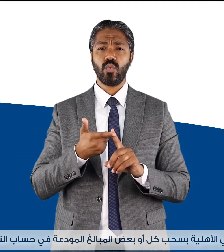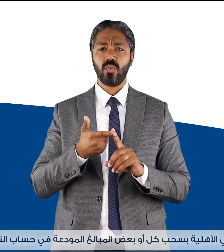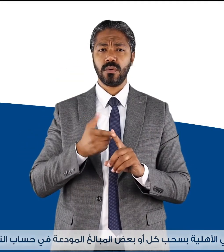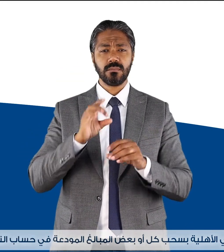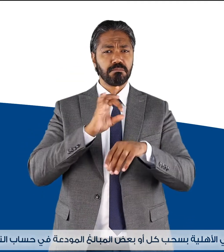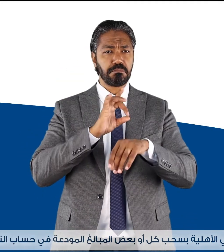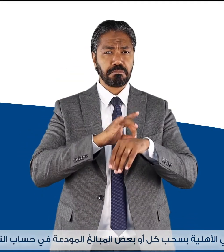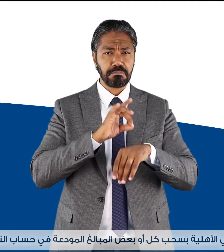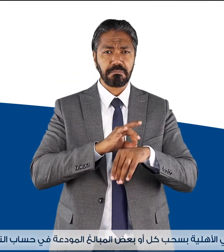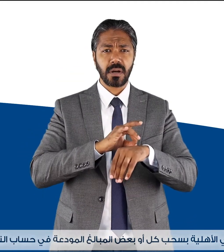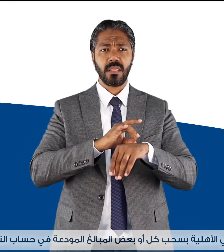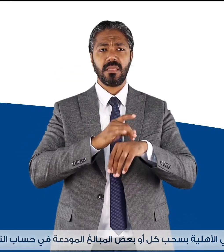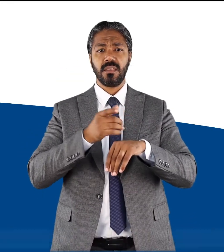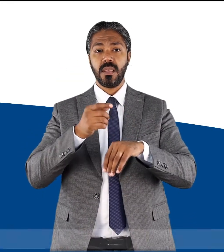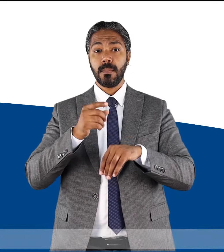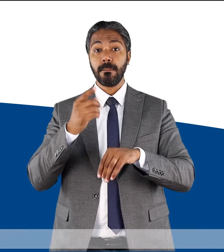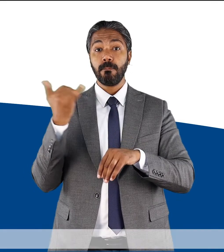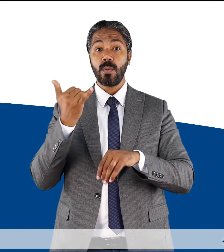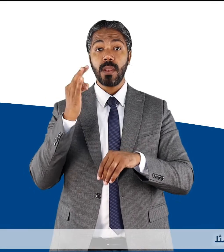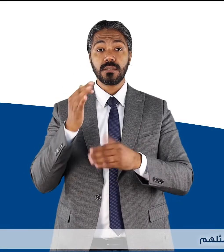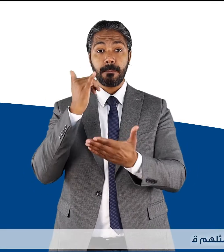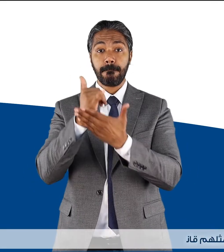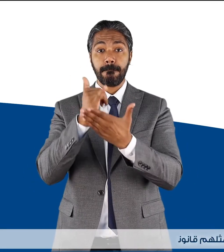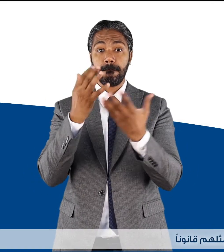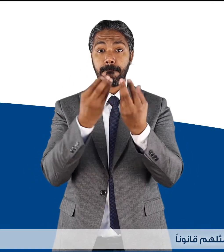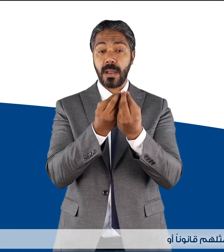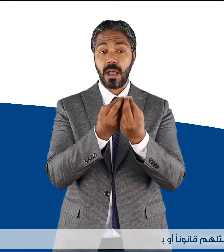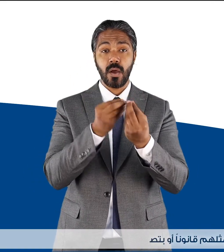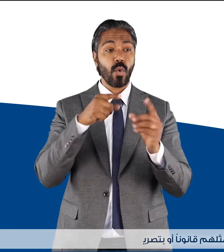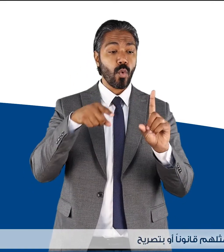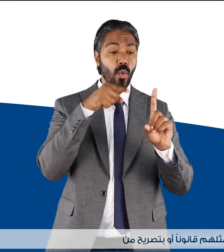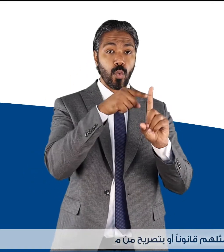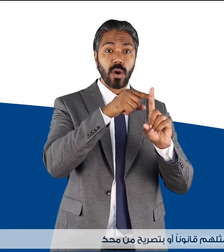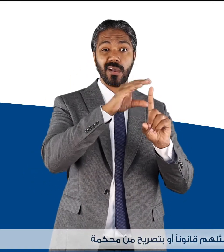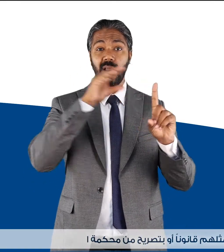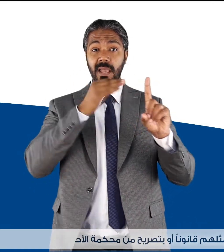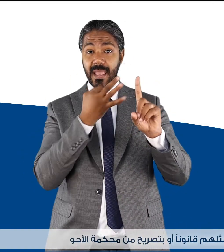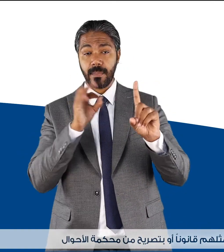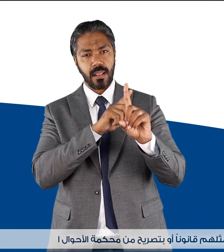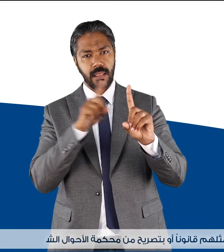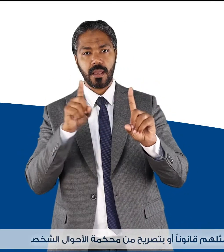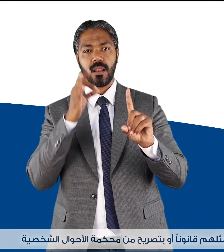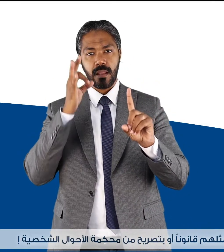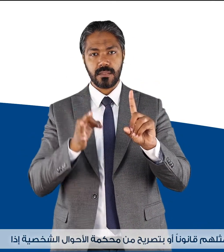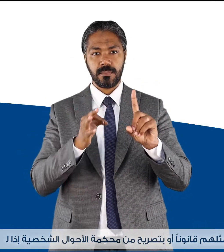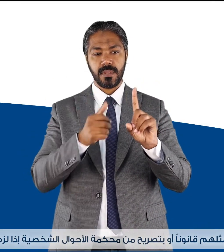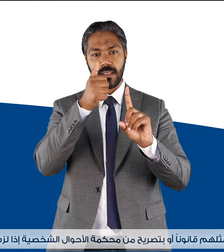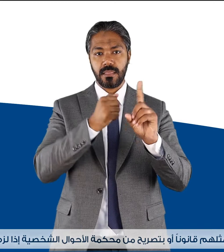التوفير بأسمائهم إلا لمن يمثلهم قانونا أو بتصريح من محكمة الأحوال الشخصية